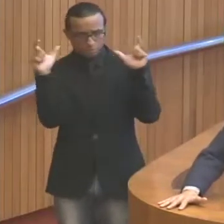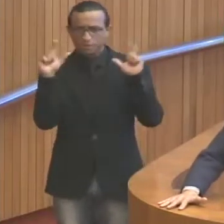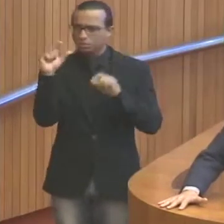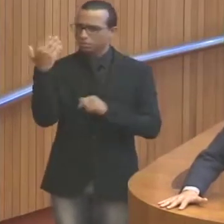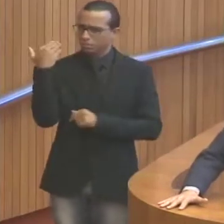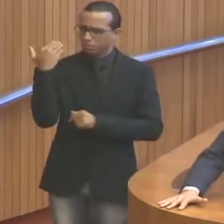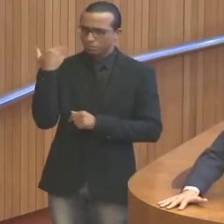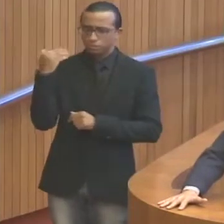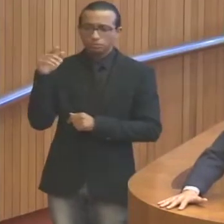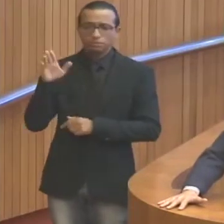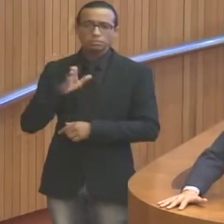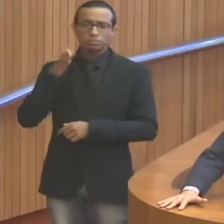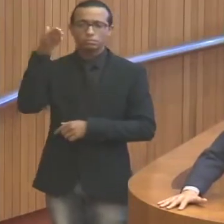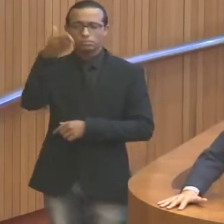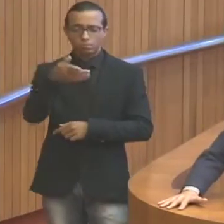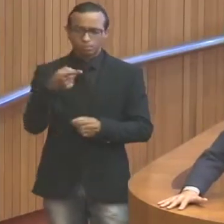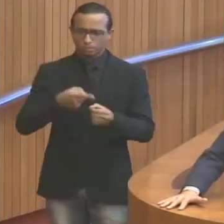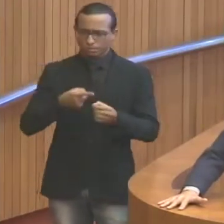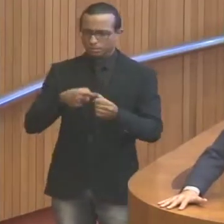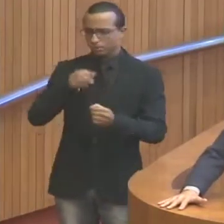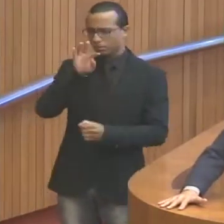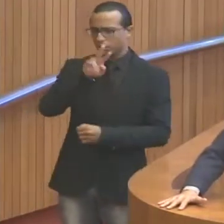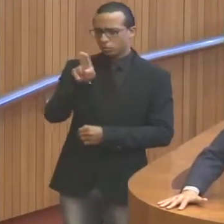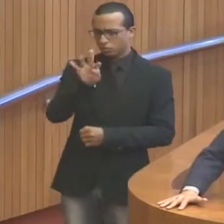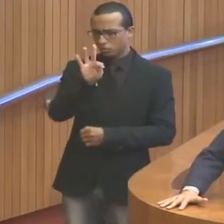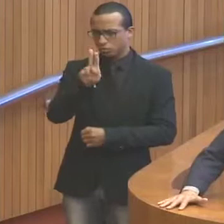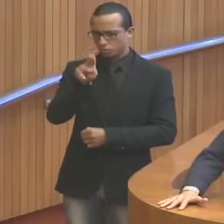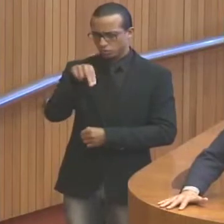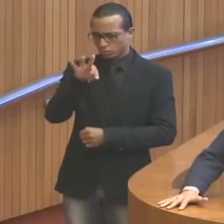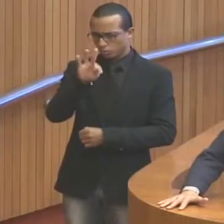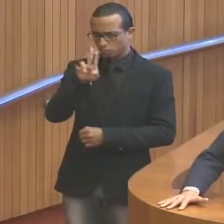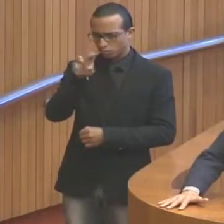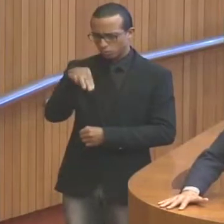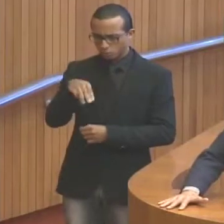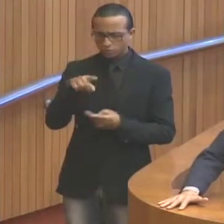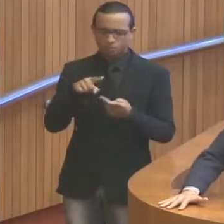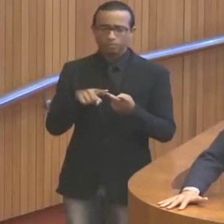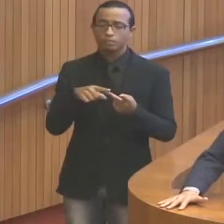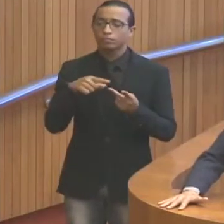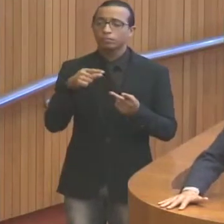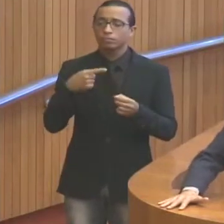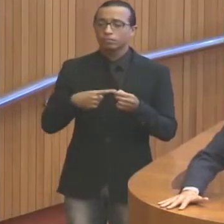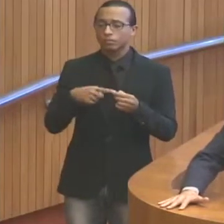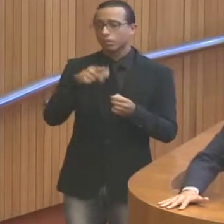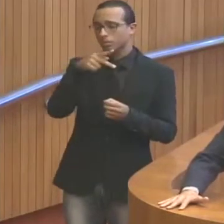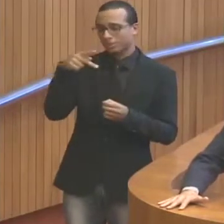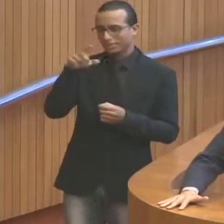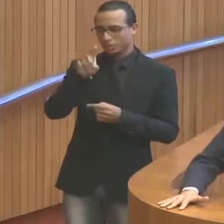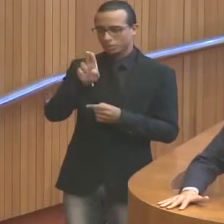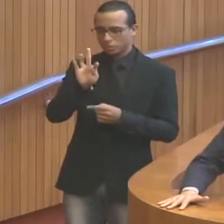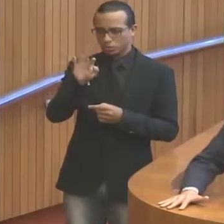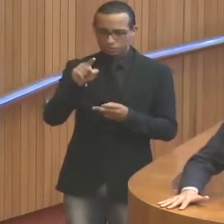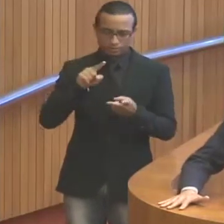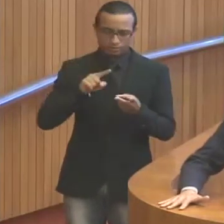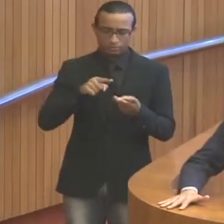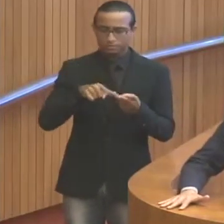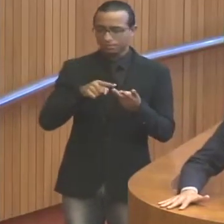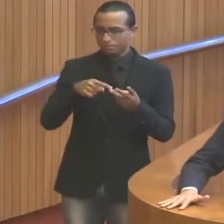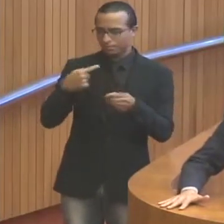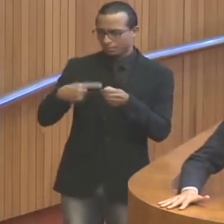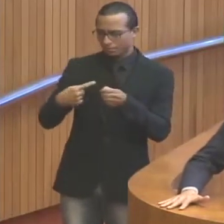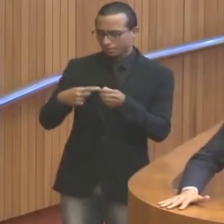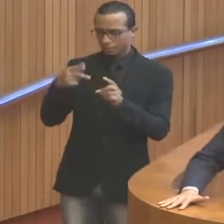recebido, na cidade de Tutu, na cidade de Presidente Dutra, na cidade de Pedreira, uma